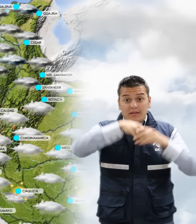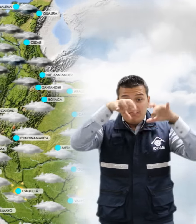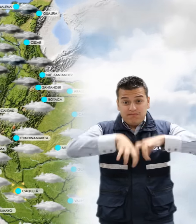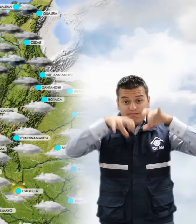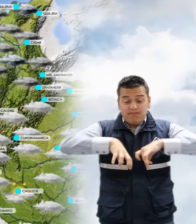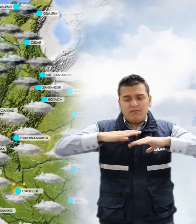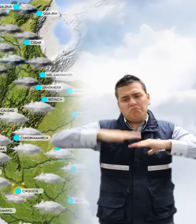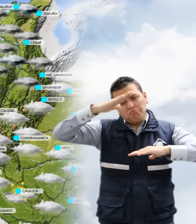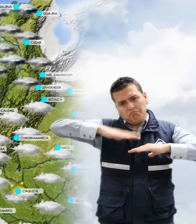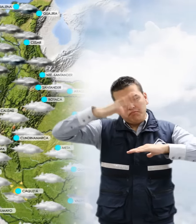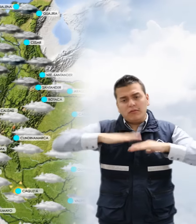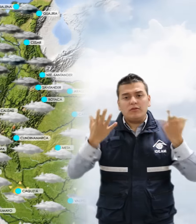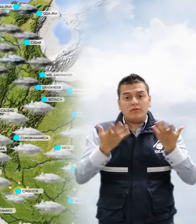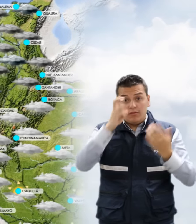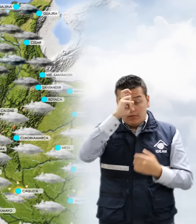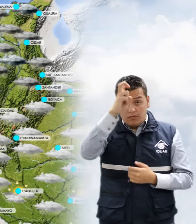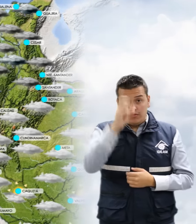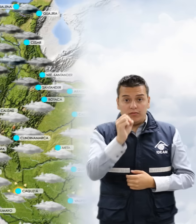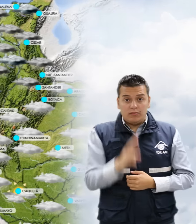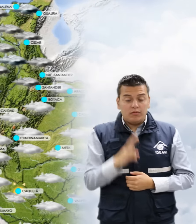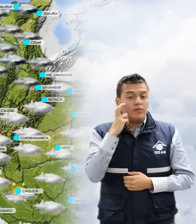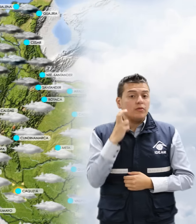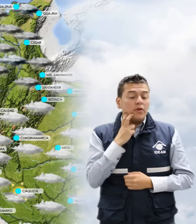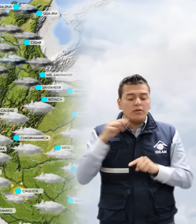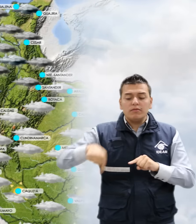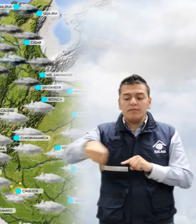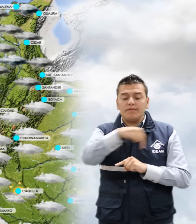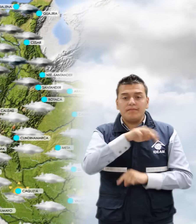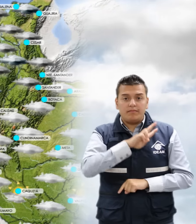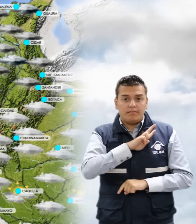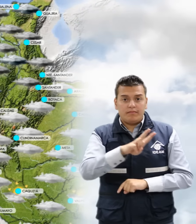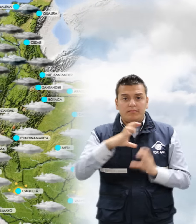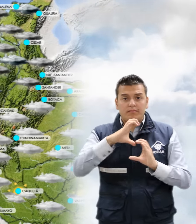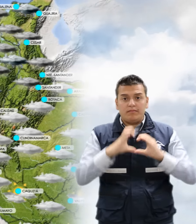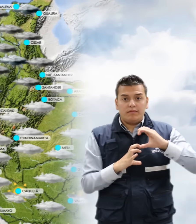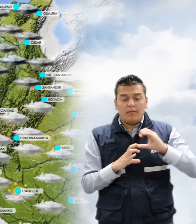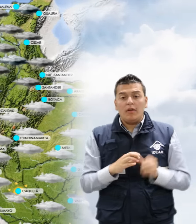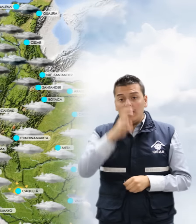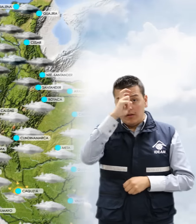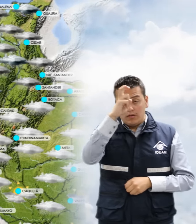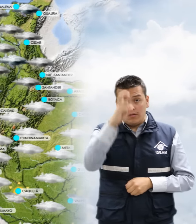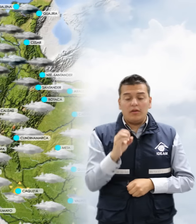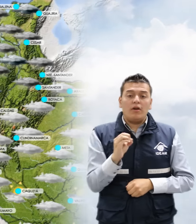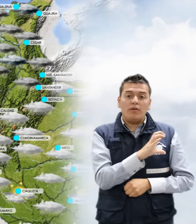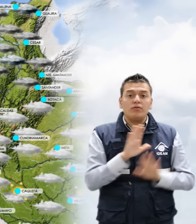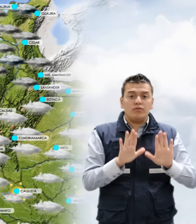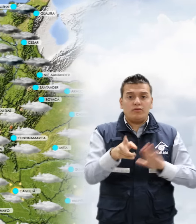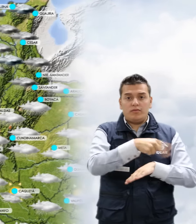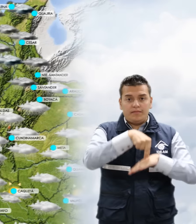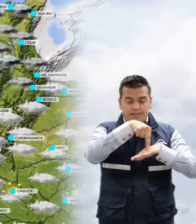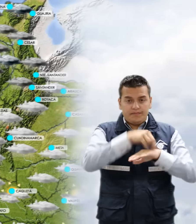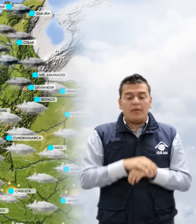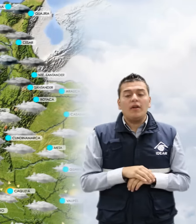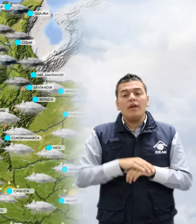intensidad al norte y sur de Chocó y algunos sectores de Valle del Cauca, Cauca y Noroccidente de Nariño. En